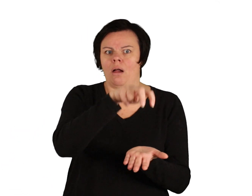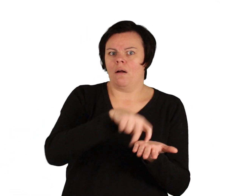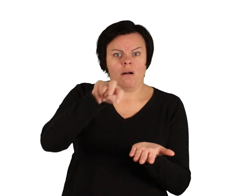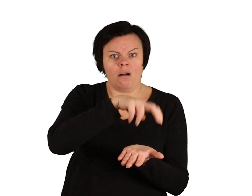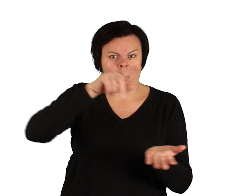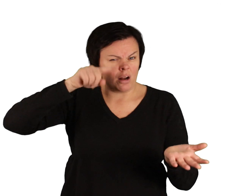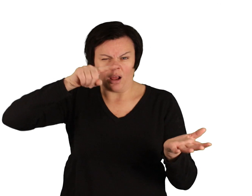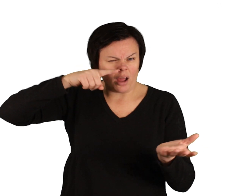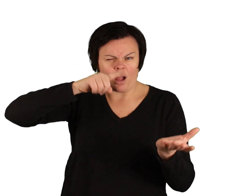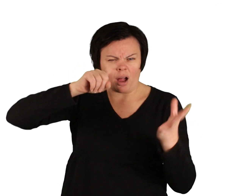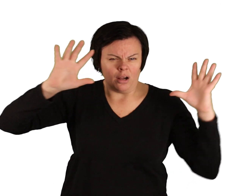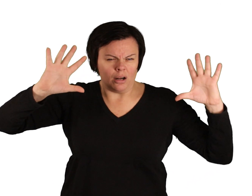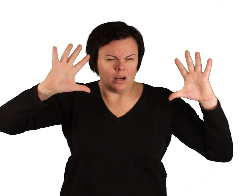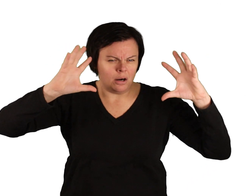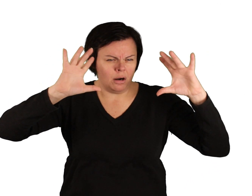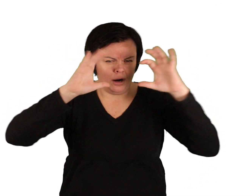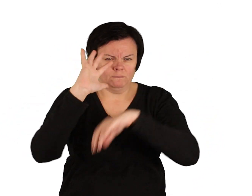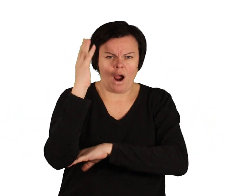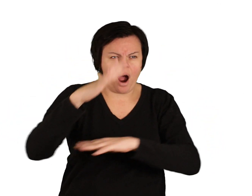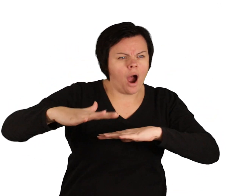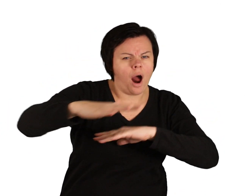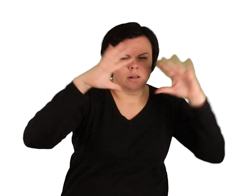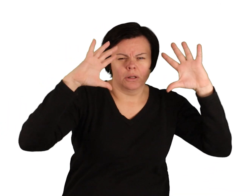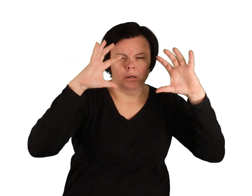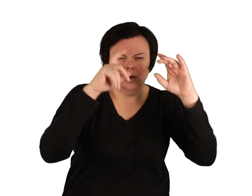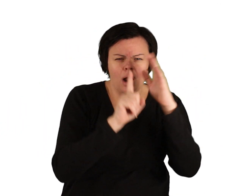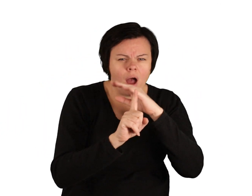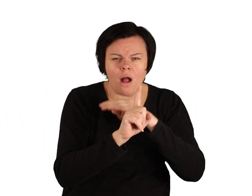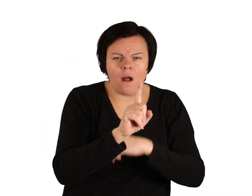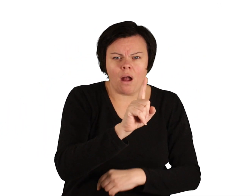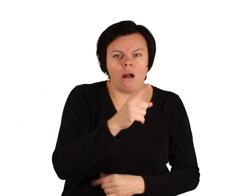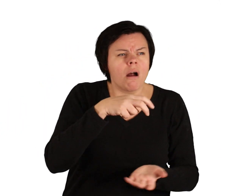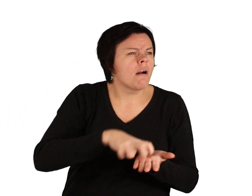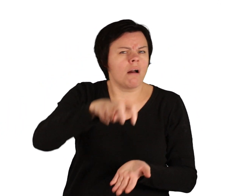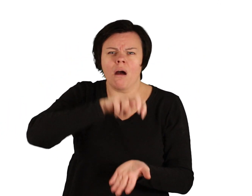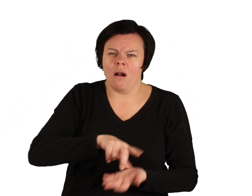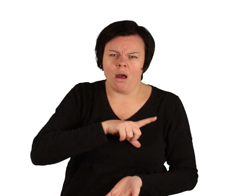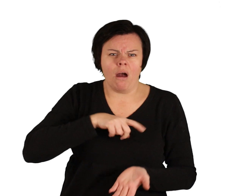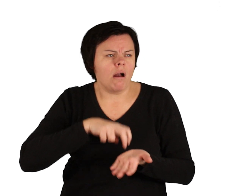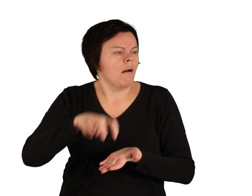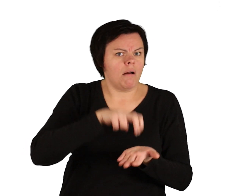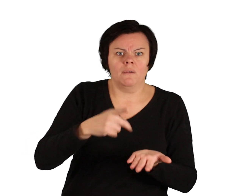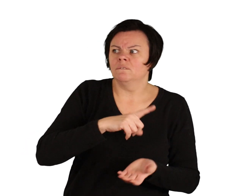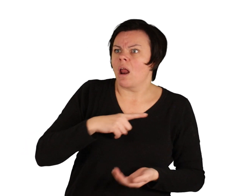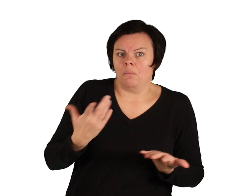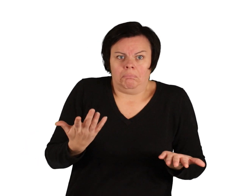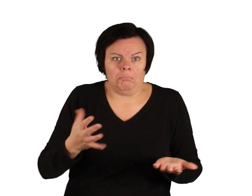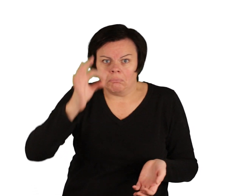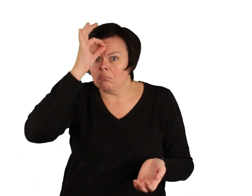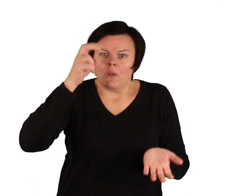verirrten sich immer tiefer in dem dunklen Wald. Wie lange sie gelaufen waren, wussten sie nicht. Doch plötzlich lichteten